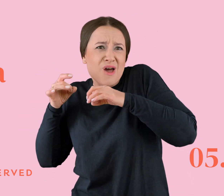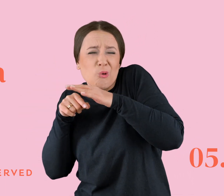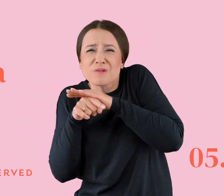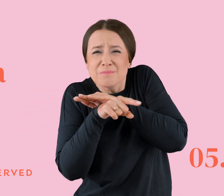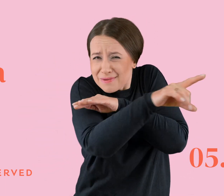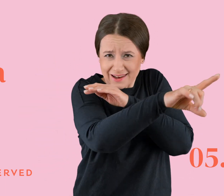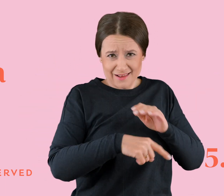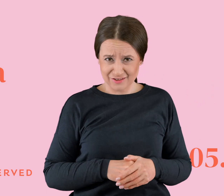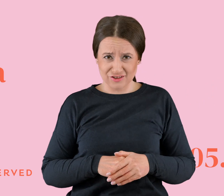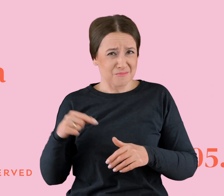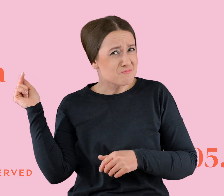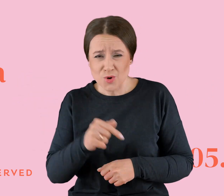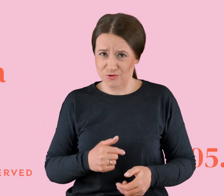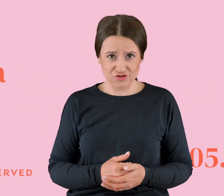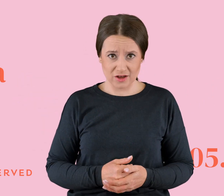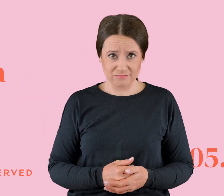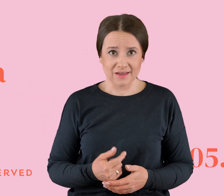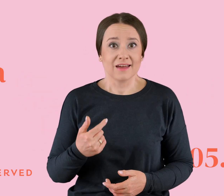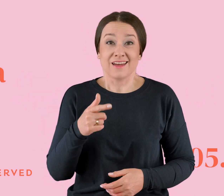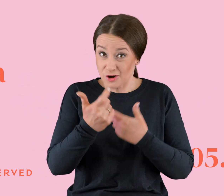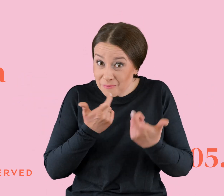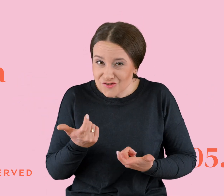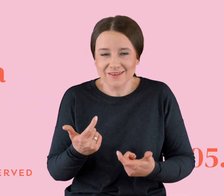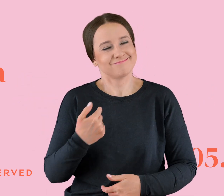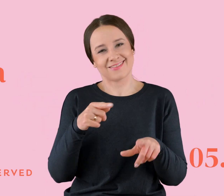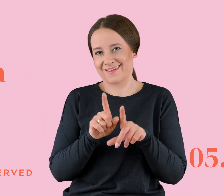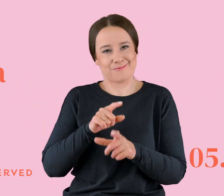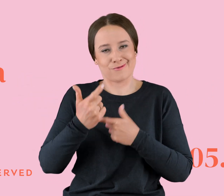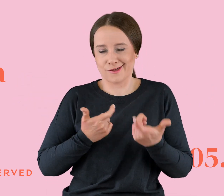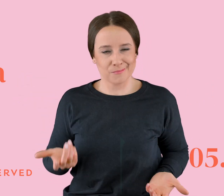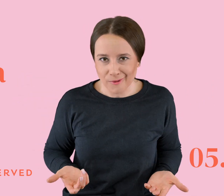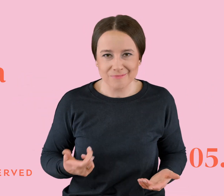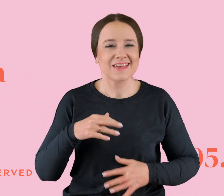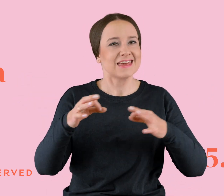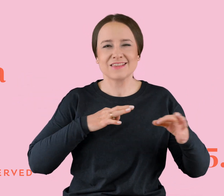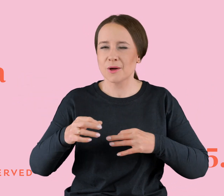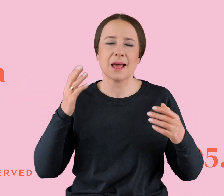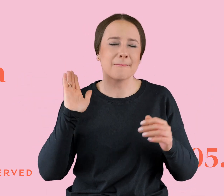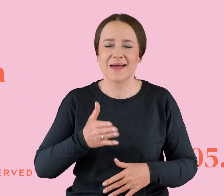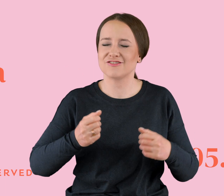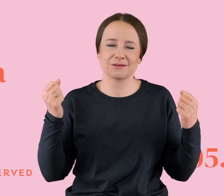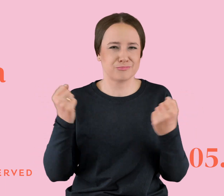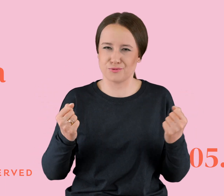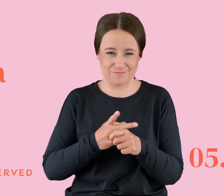No nie. Ja też nie robiłam tego, no. I historia, którą powiem, będzie mocno wyjaskrawiona i posklejana z kilku historii. To będzie